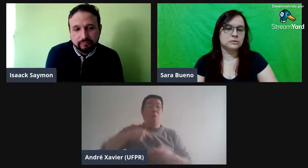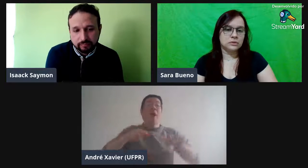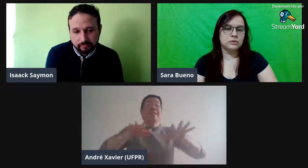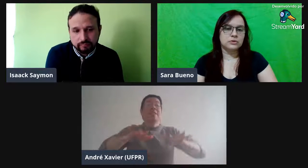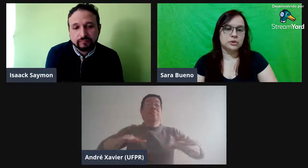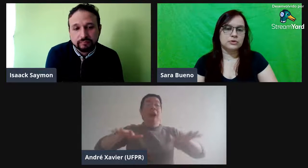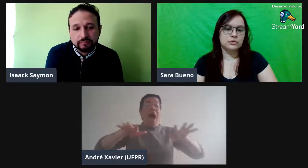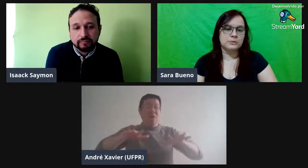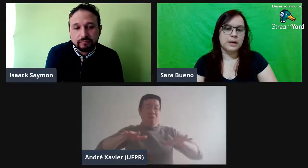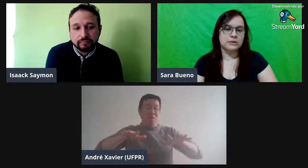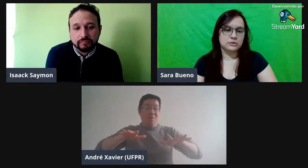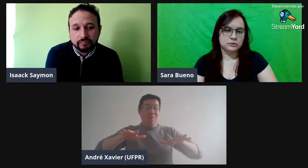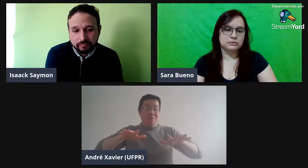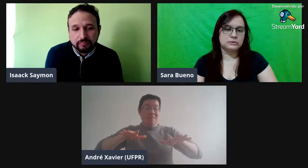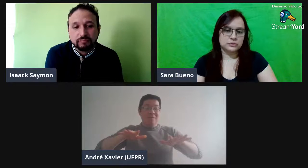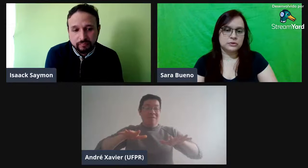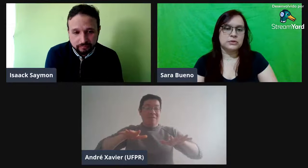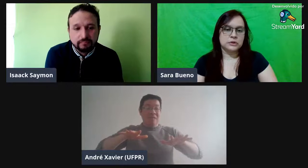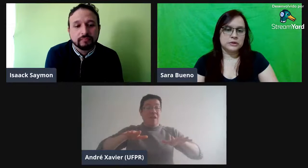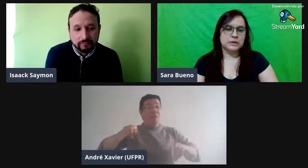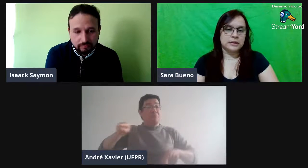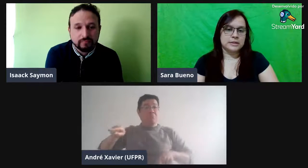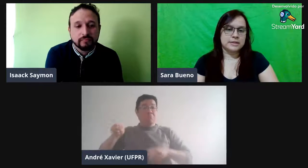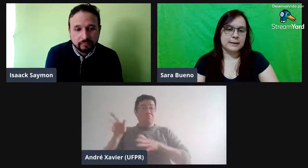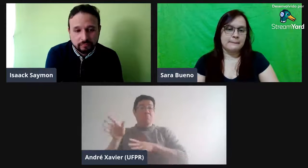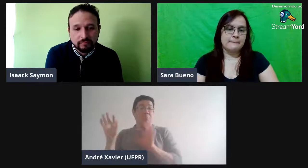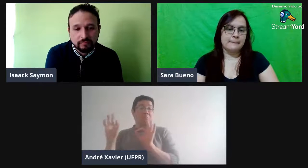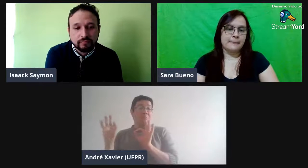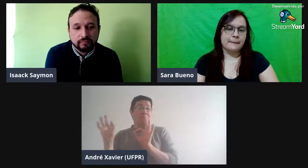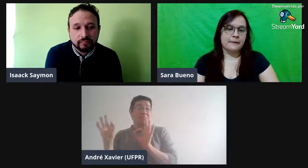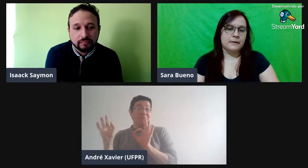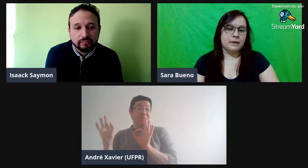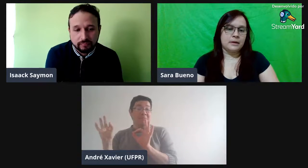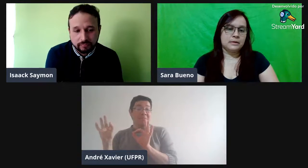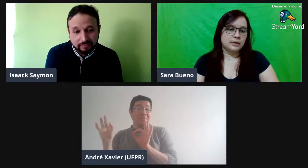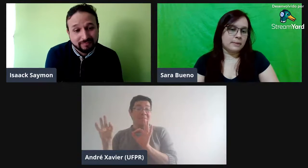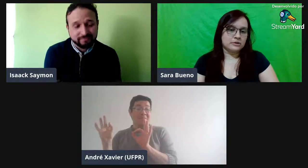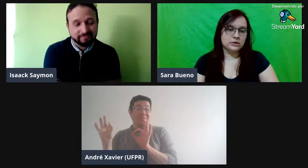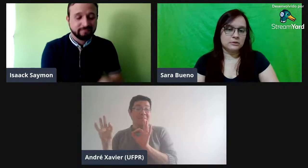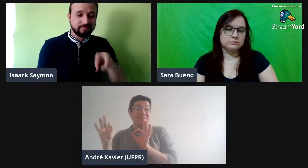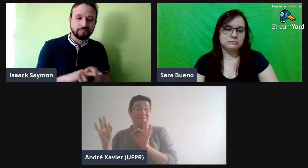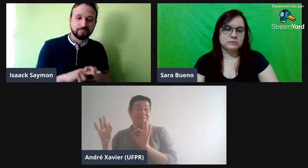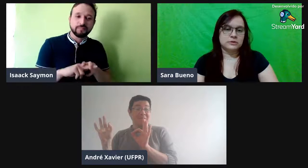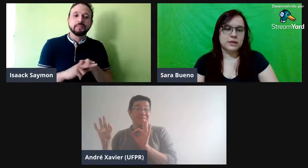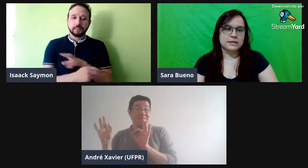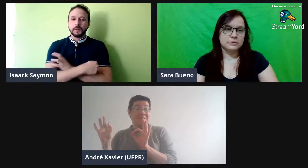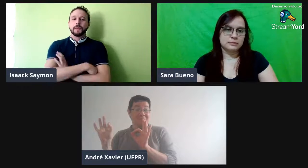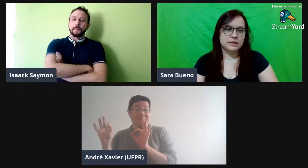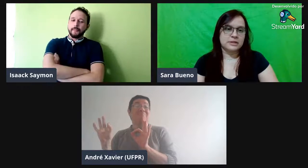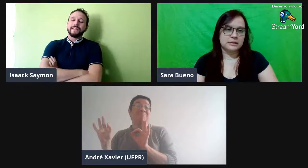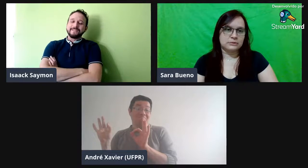durante o espaço que ele está. E no debate, não. Não tem essa movimentação.